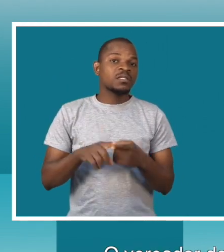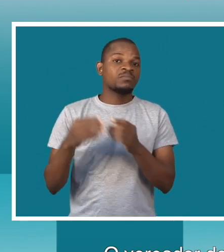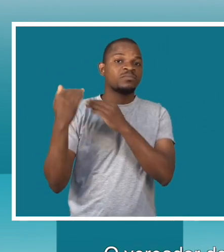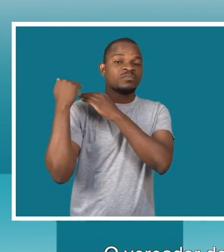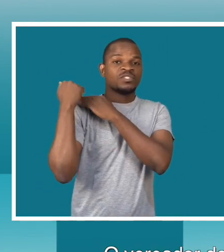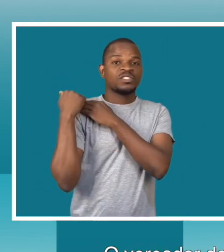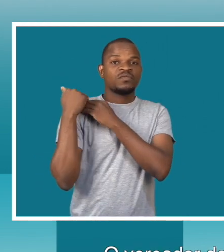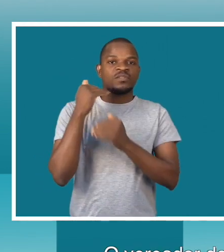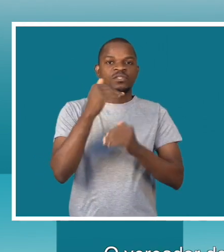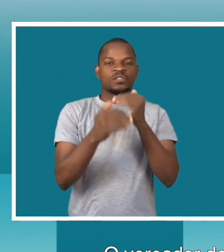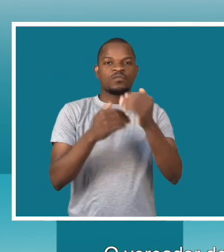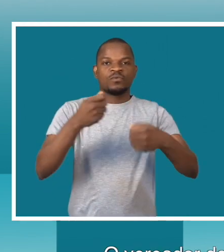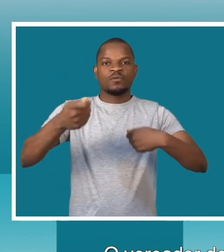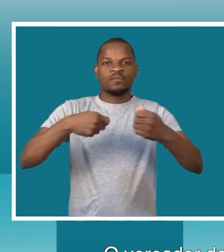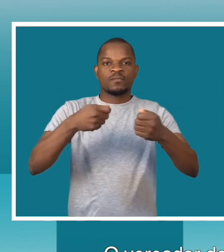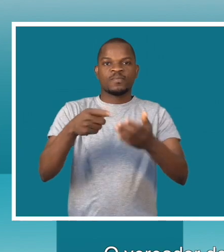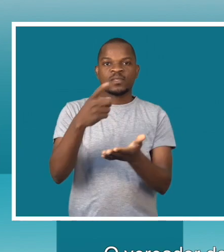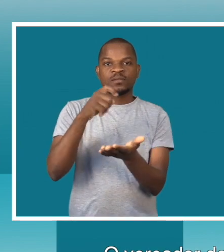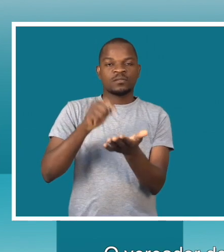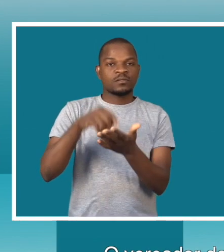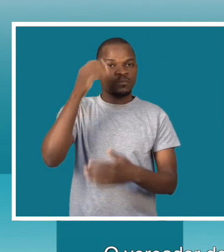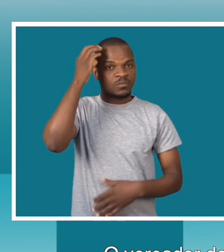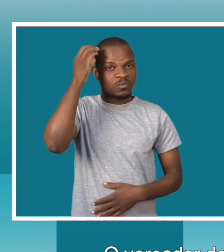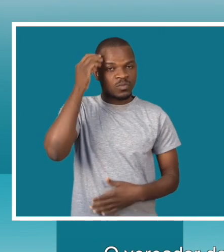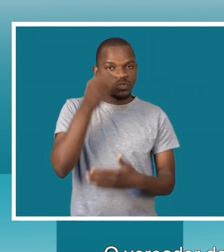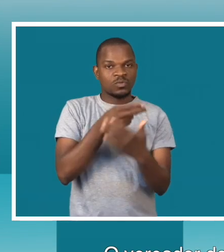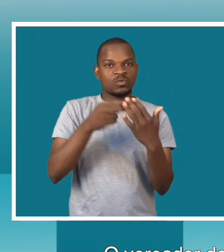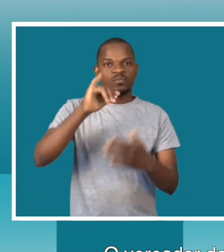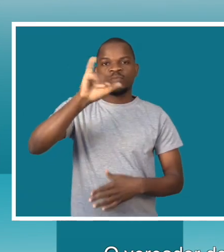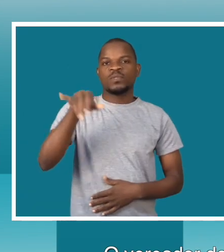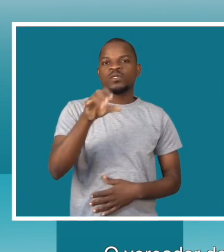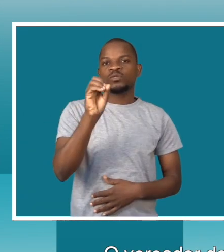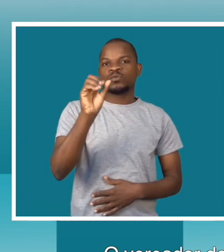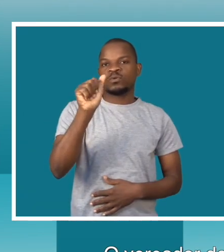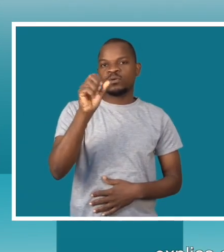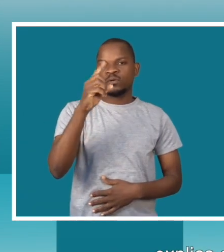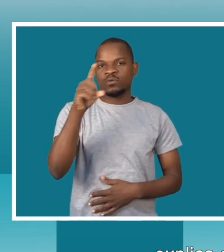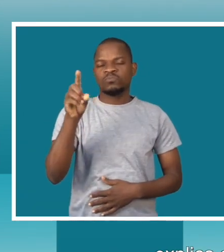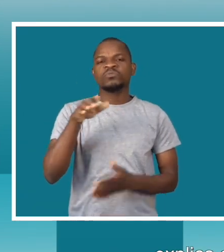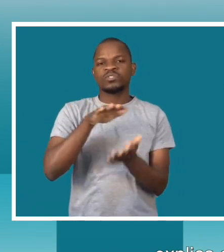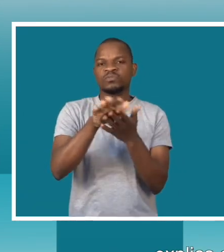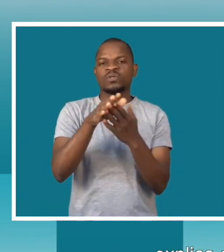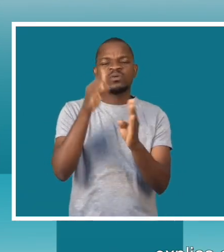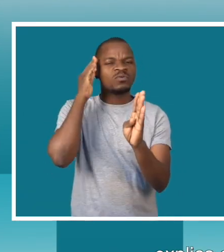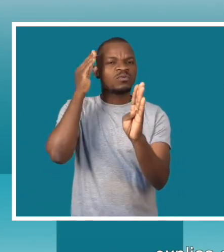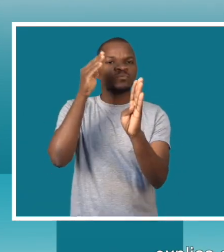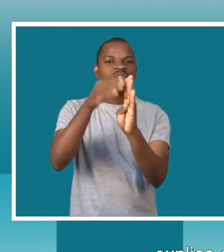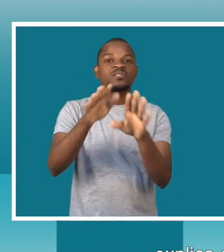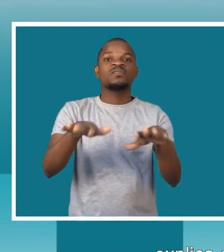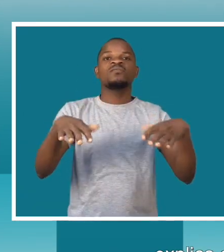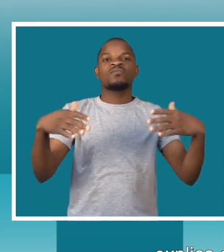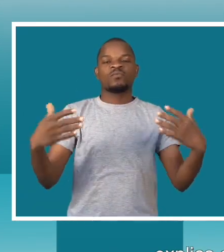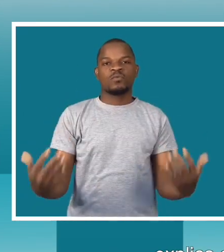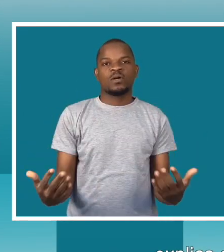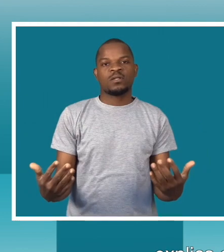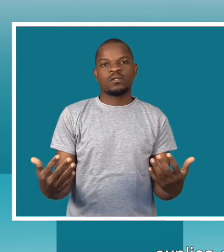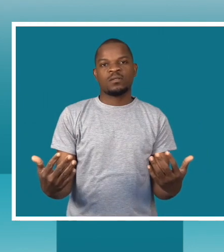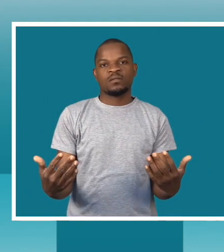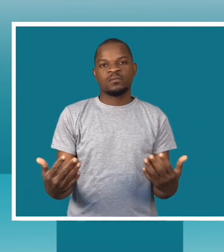econômico do Conselho Municipal de Maputo, João Munguambe, explica os objetivos desta medida. queremos